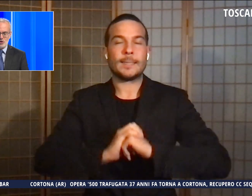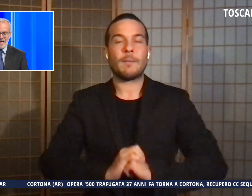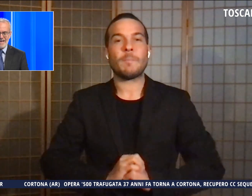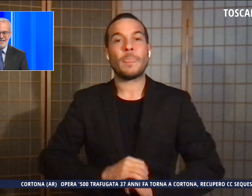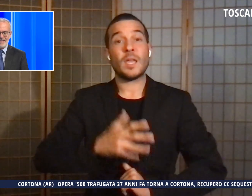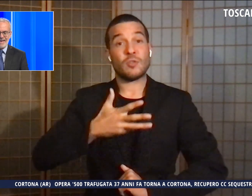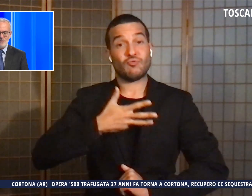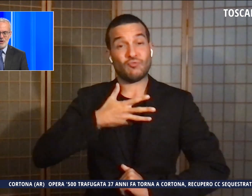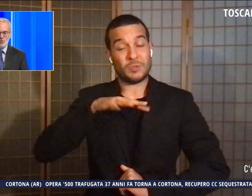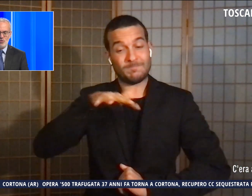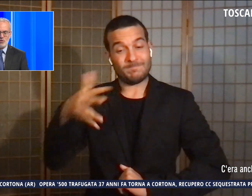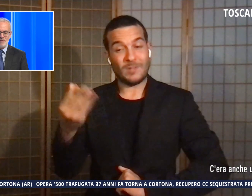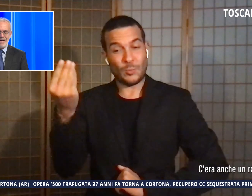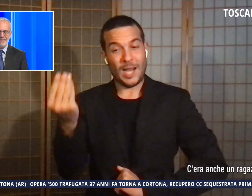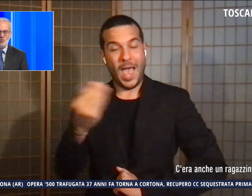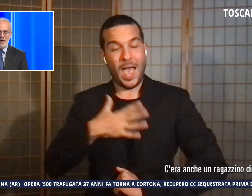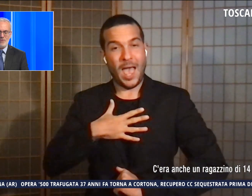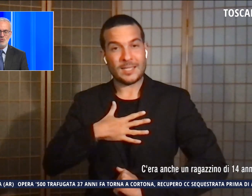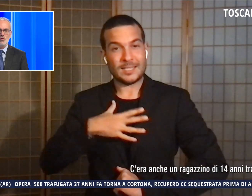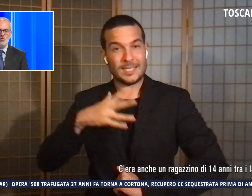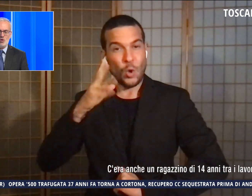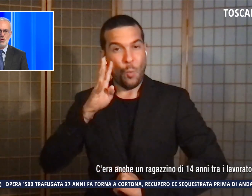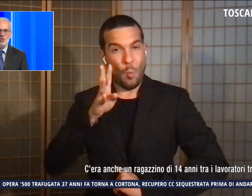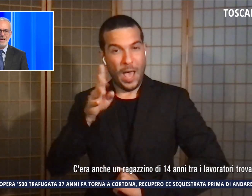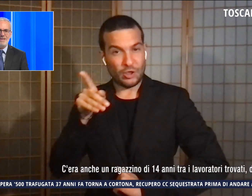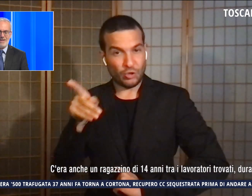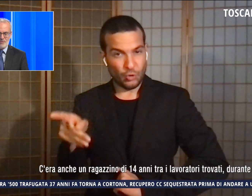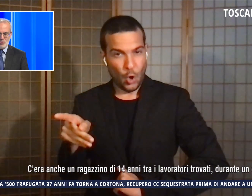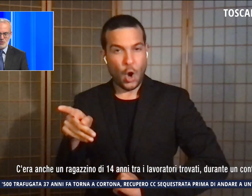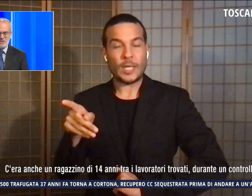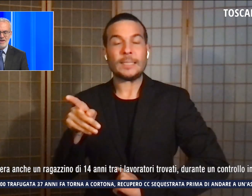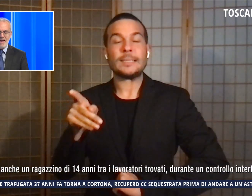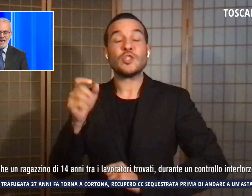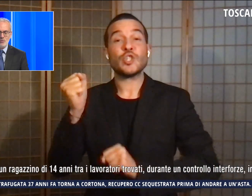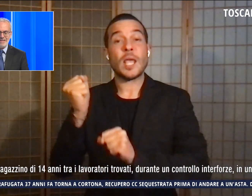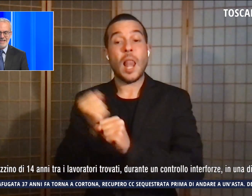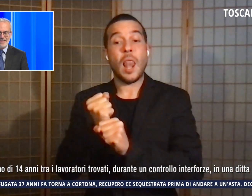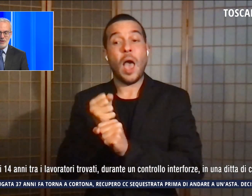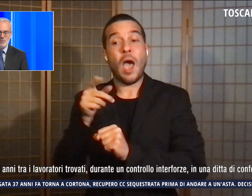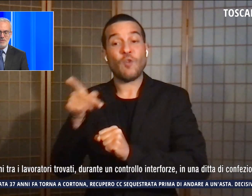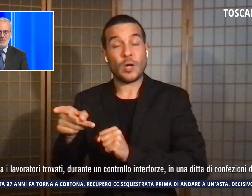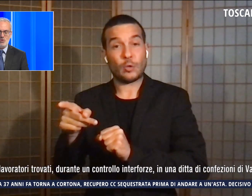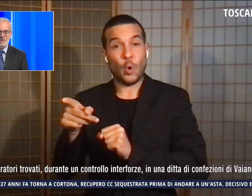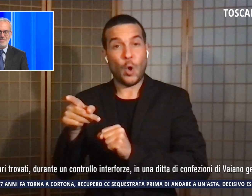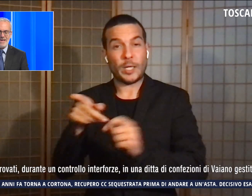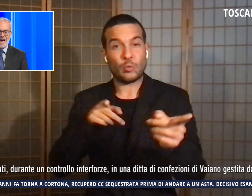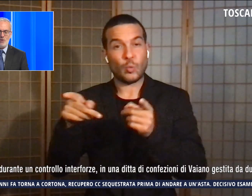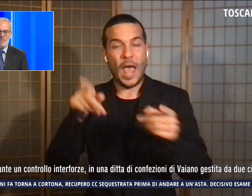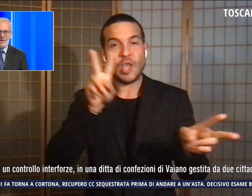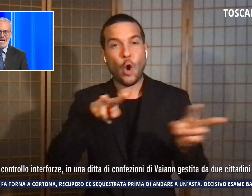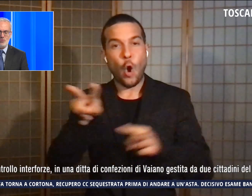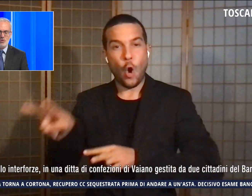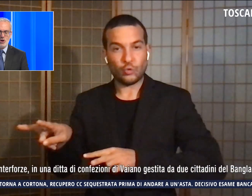14 anni tra i lavoratori trovati durante un controllo interforze in una ditta di confezione di